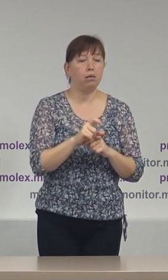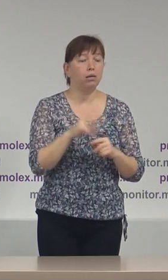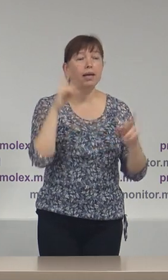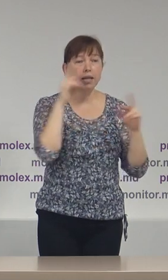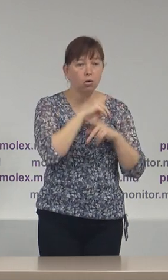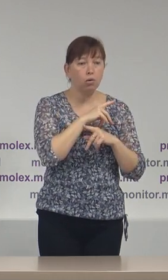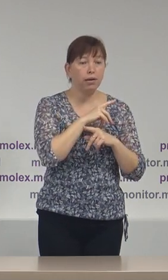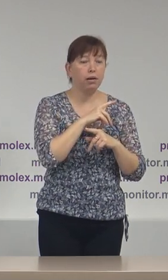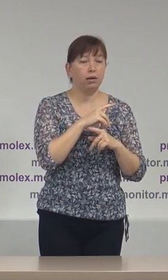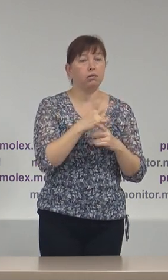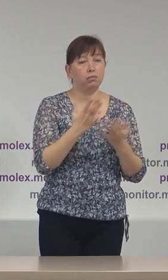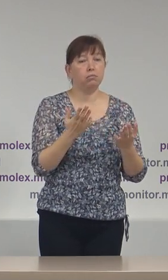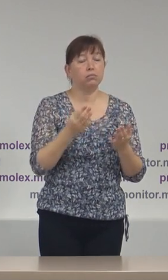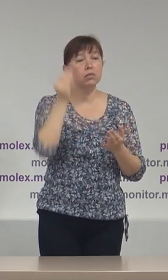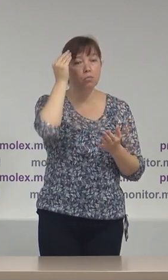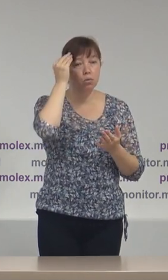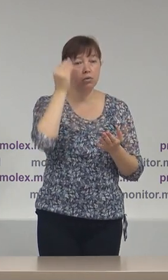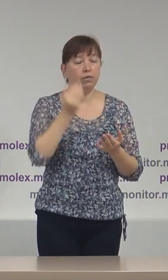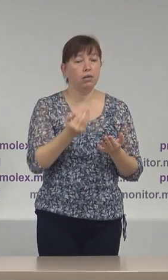incorrecte din punct de vedere